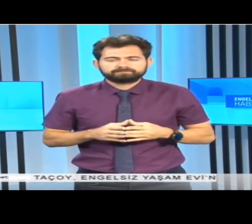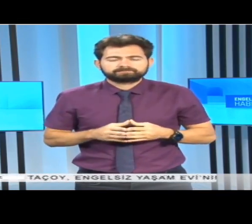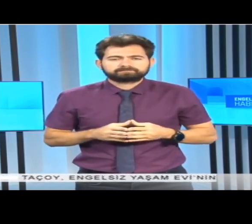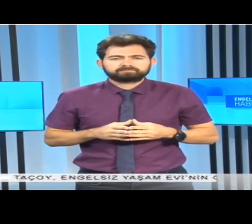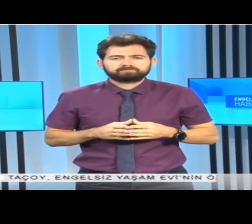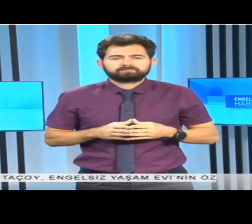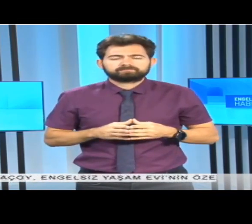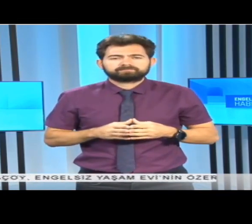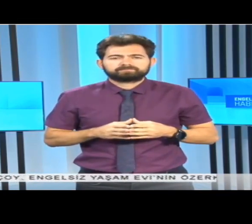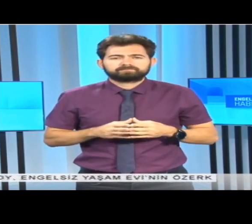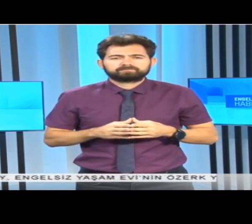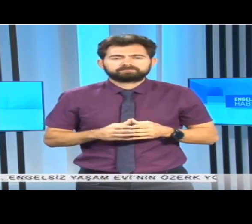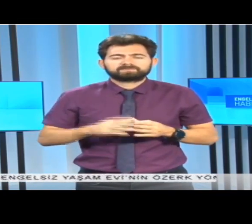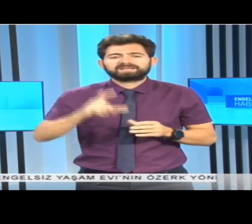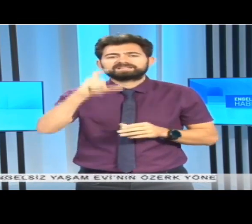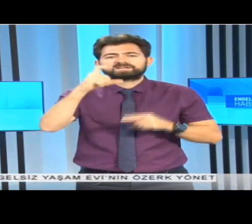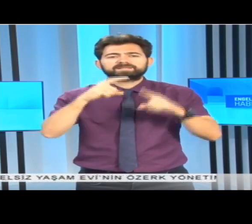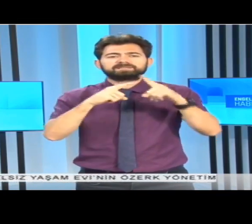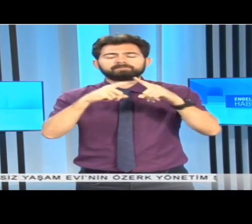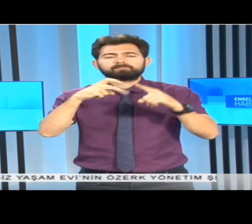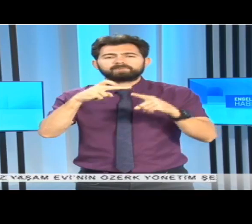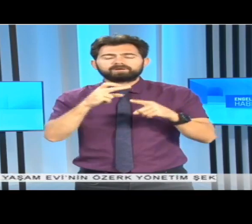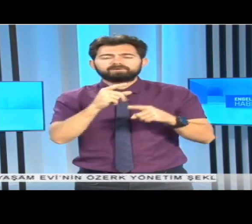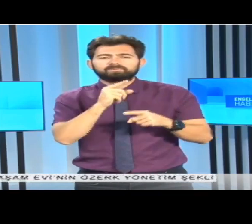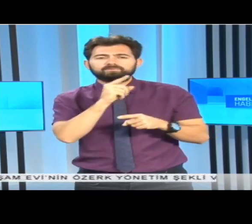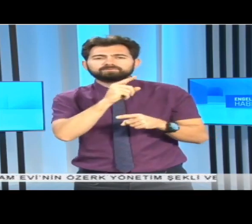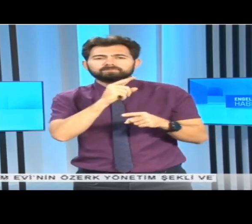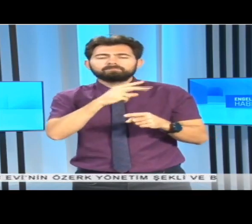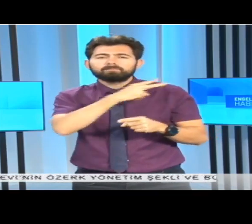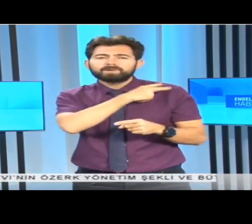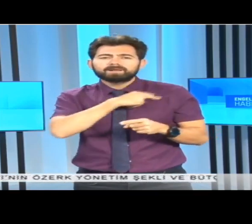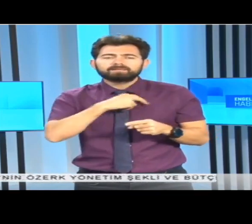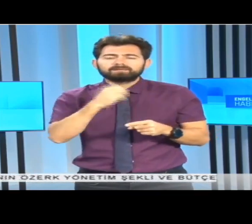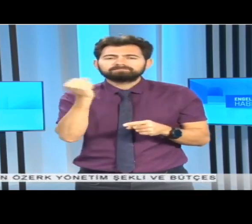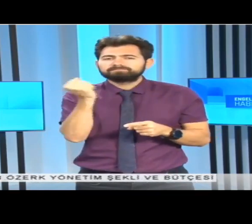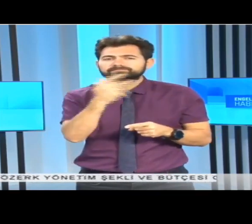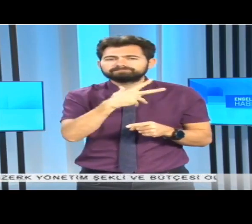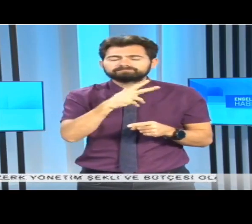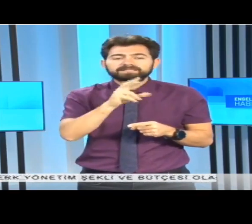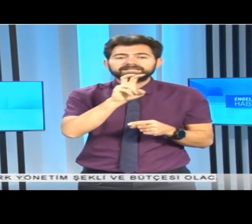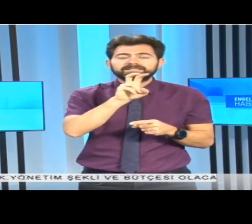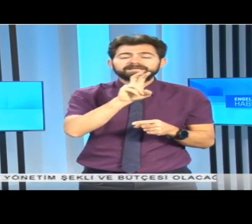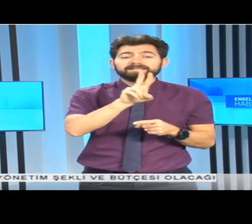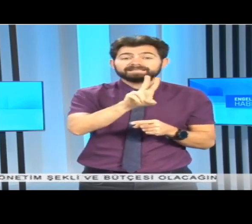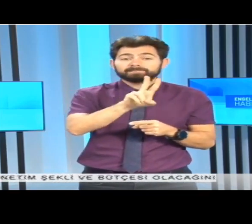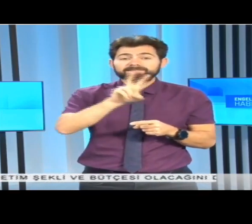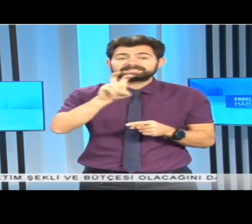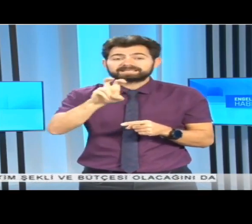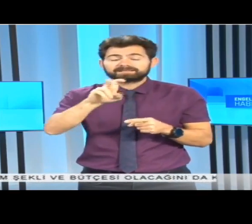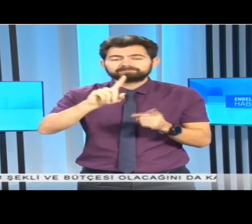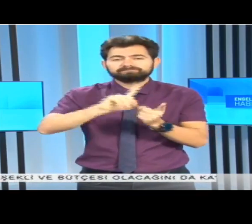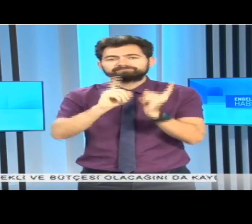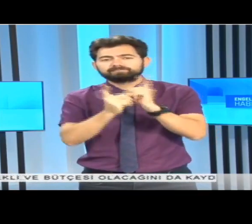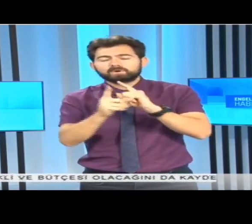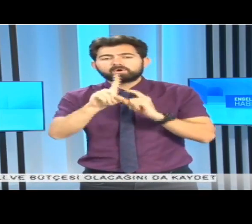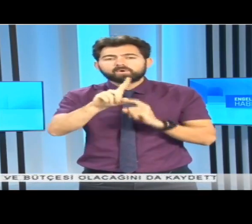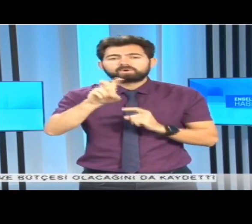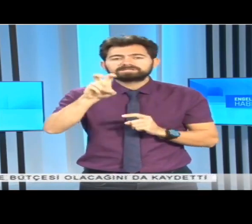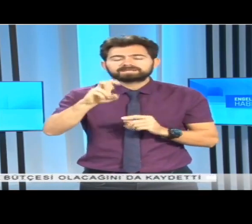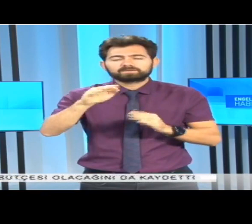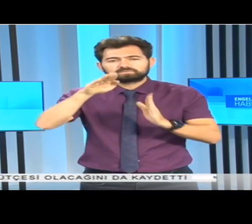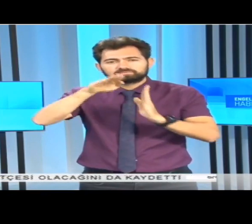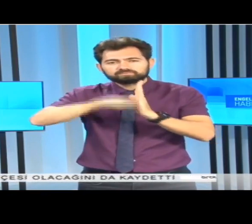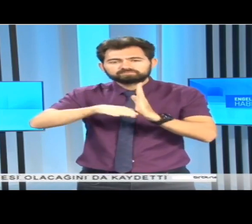Cumhuriyetçi Türk Partisi'nin belediye sayısının 28'den 18'e düşürülmesini